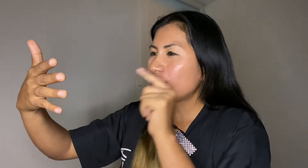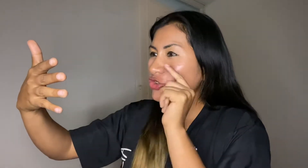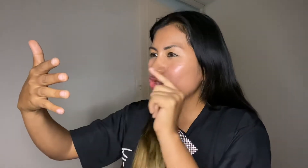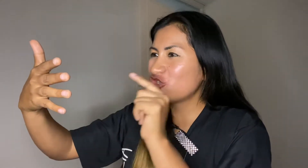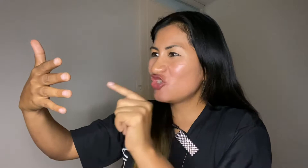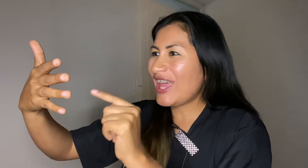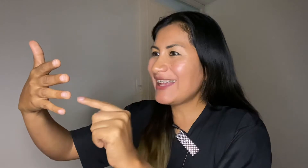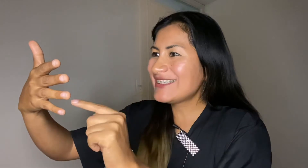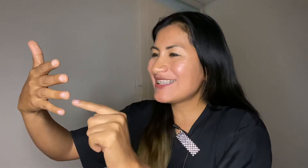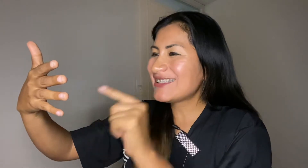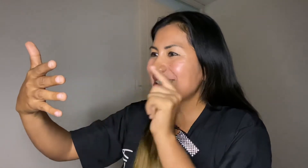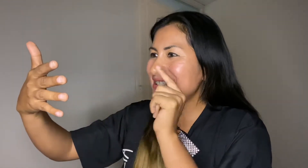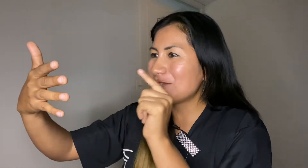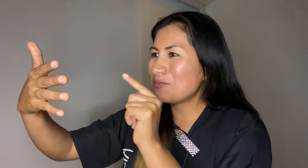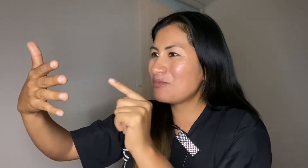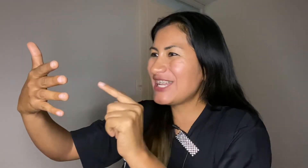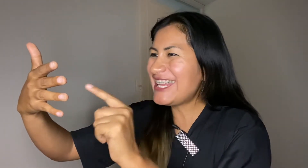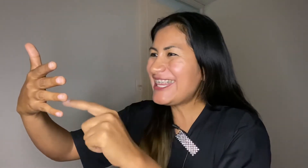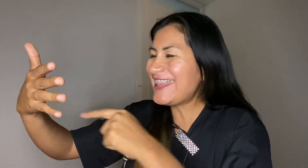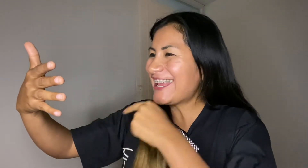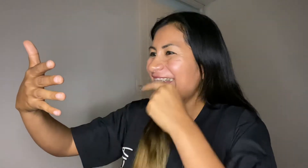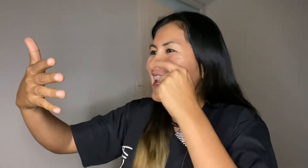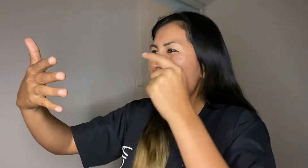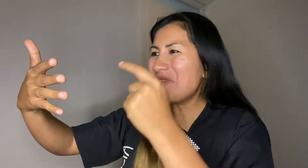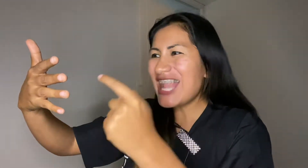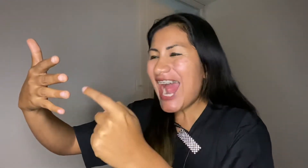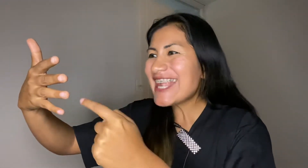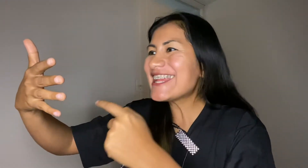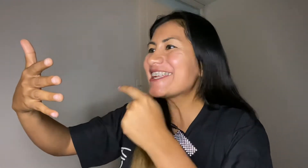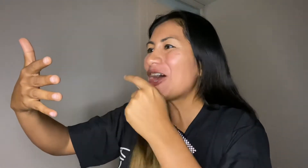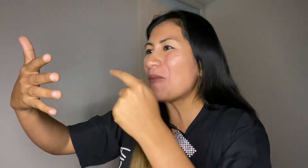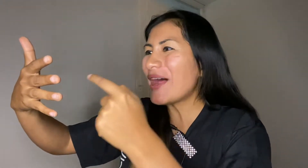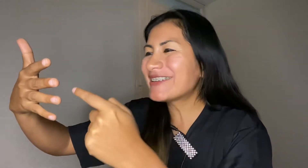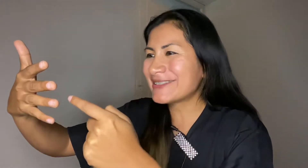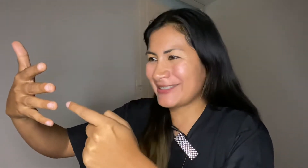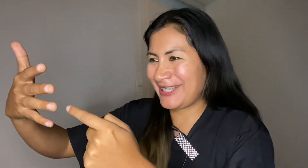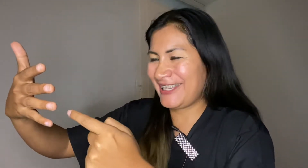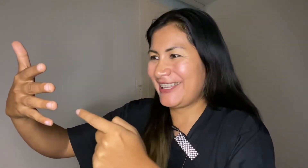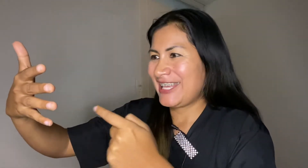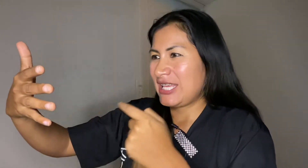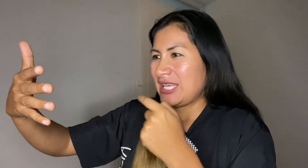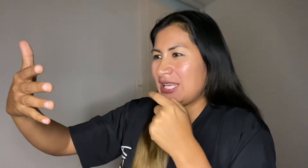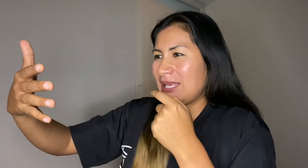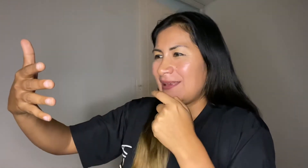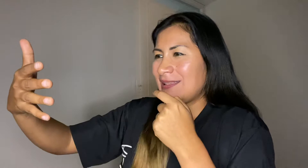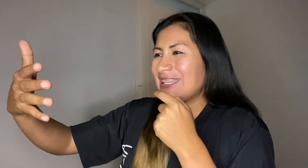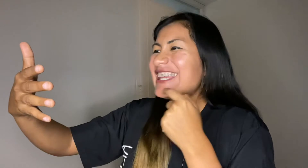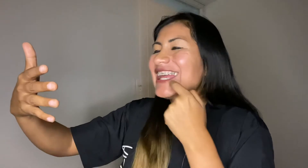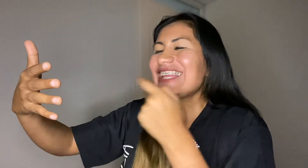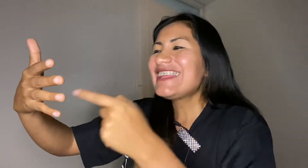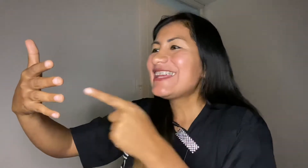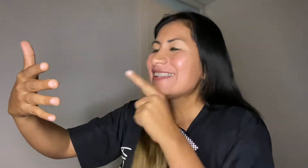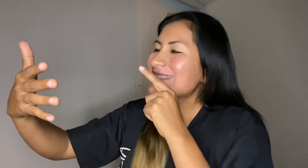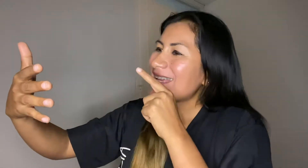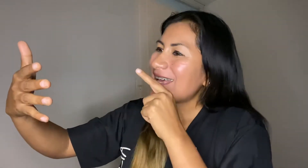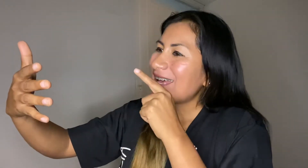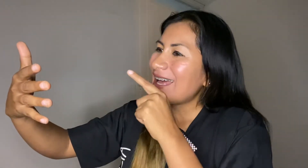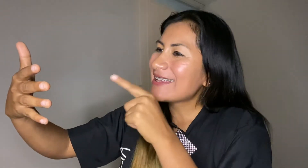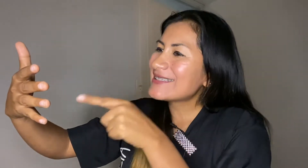constancia, esa disciplina de querer hablar y grabarte. ¿Y qué le dirías a este